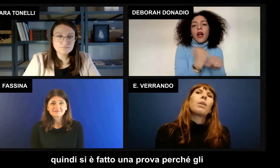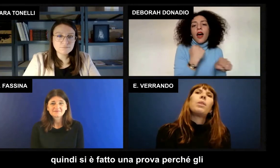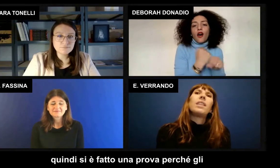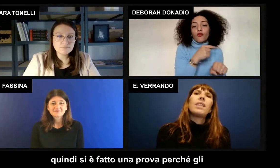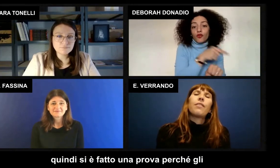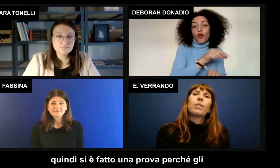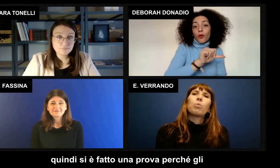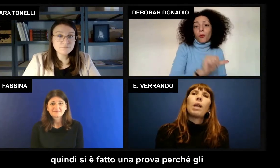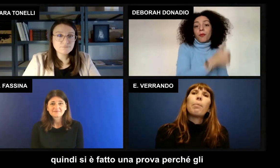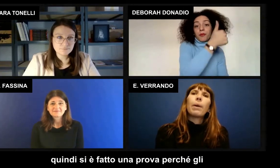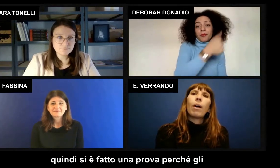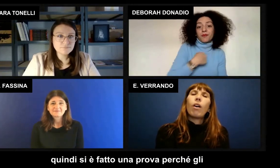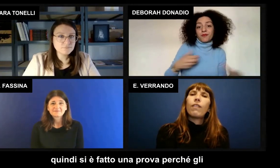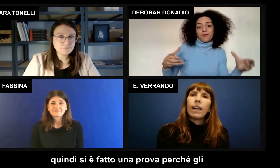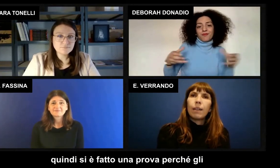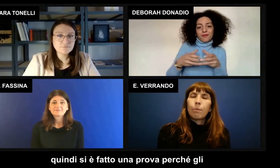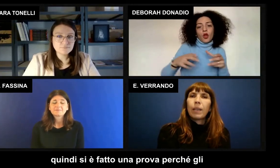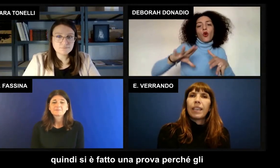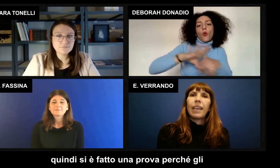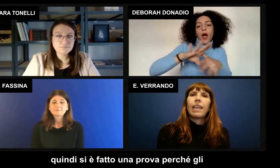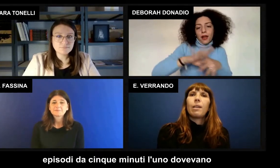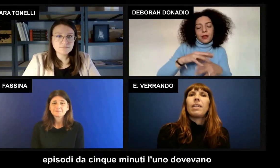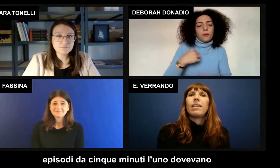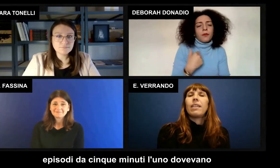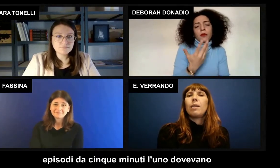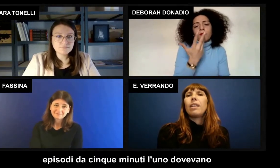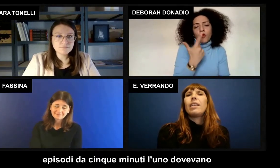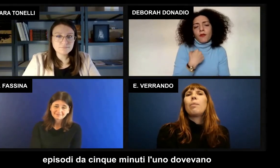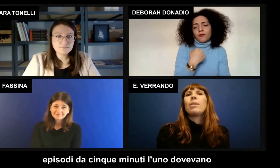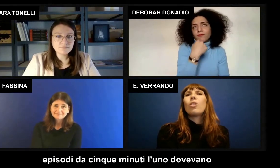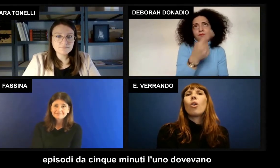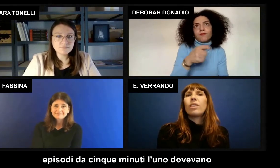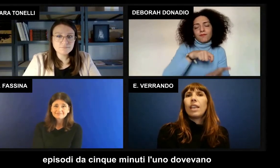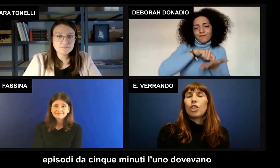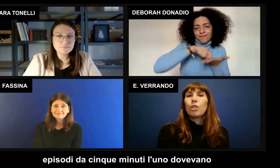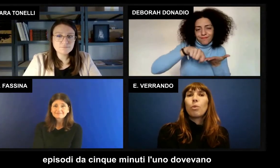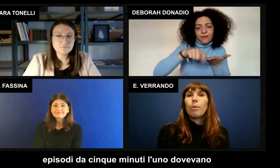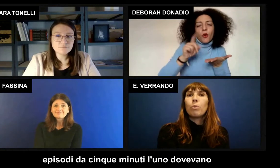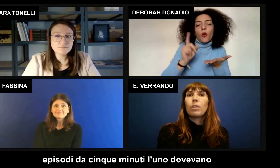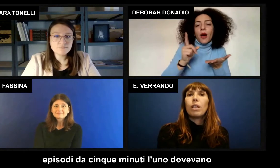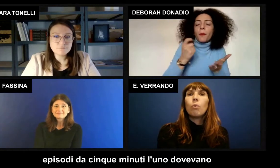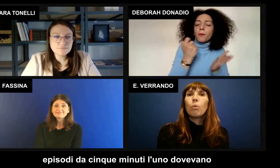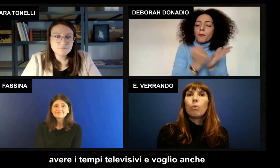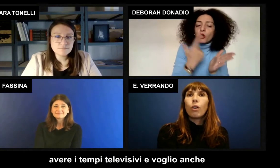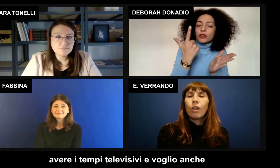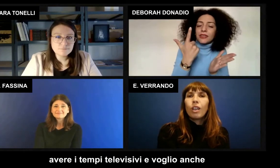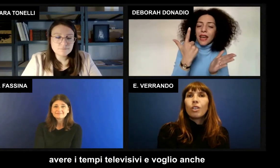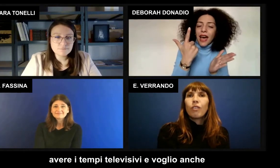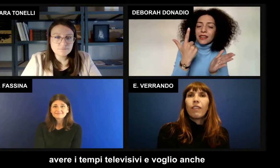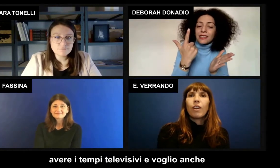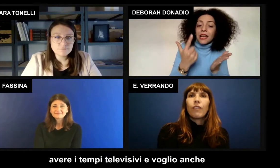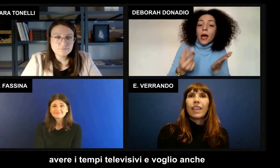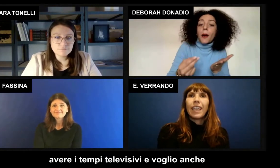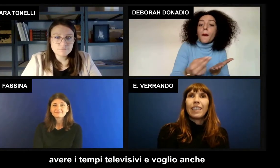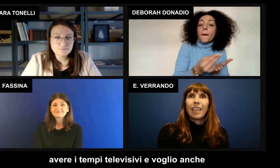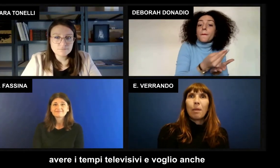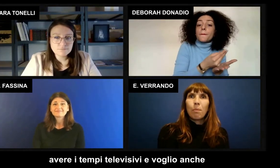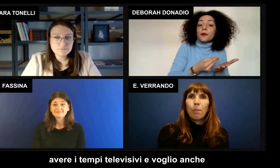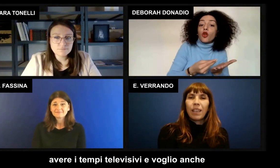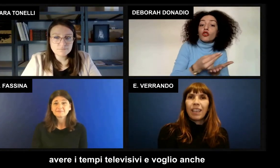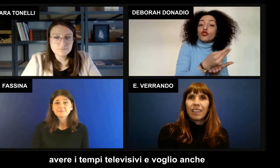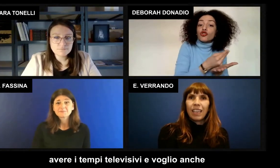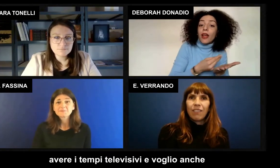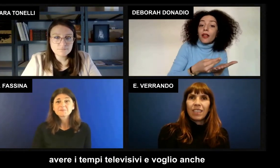quindi si è fatto una prova perché gli episodi da cinque minuti l'uno dovevano avere i